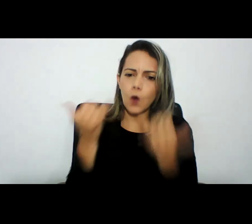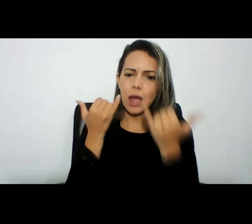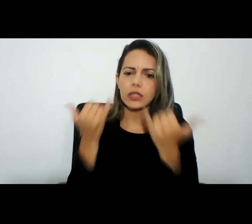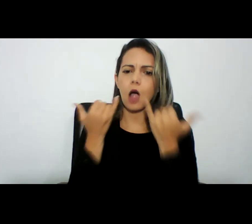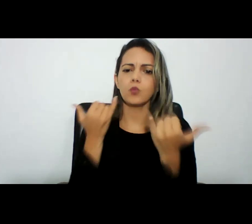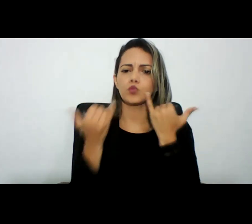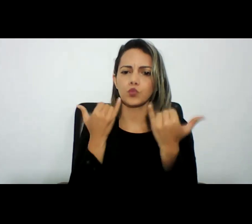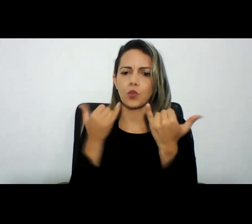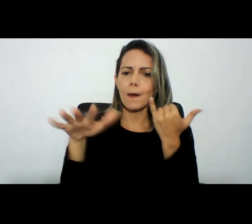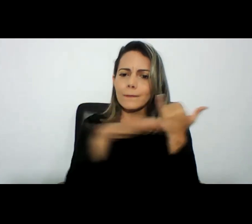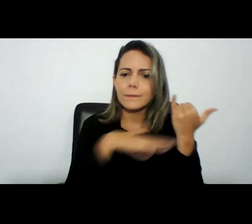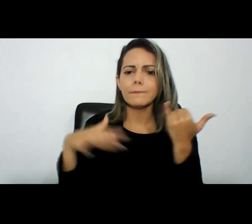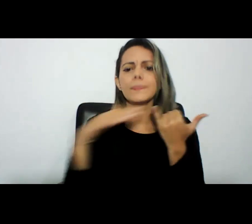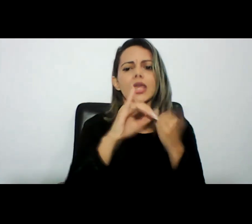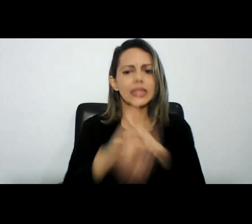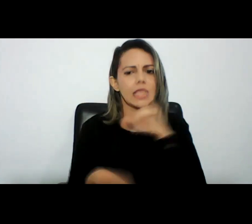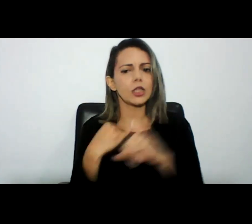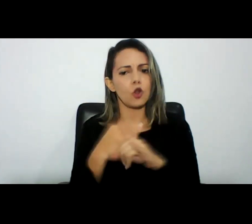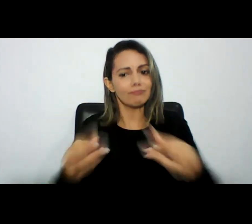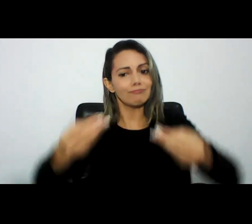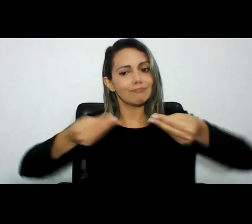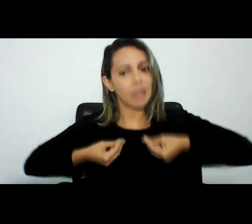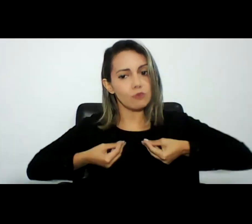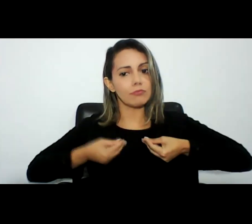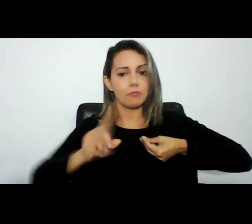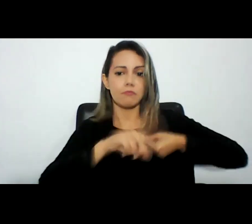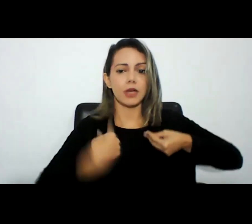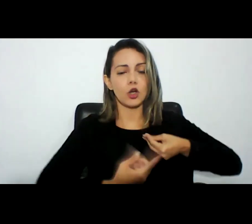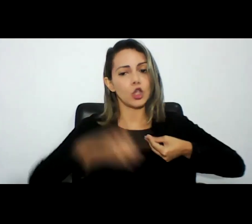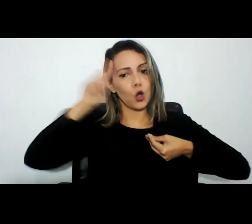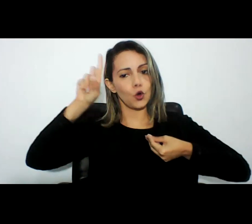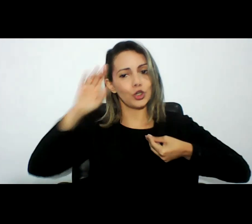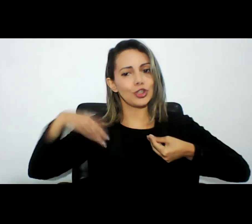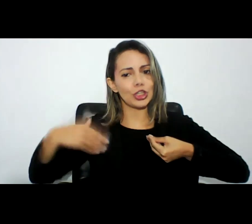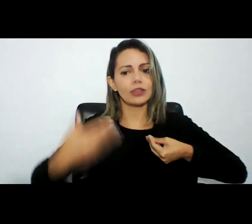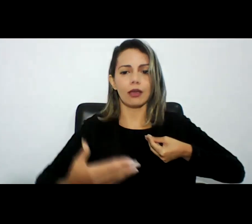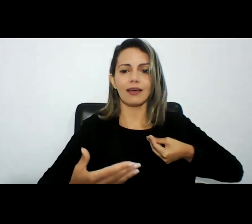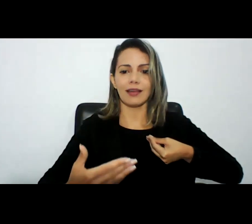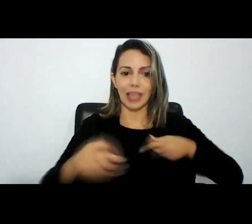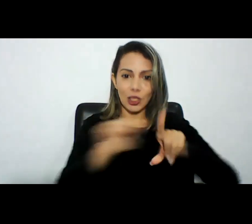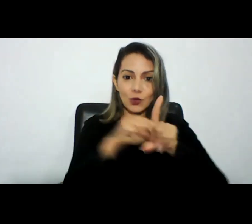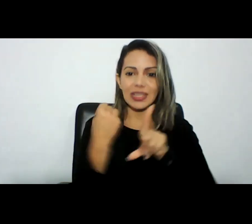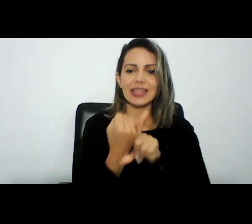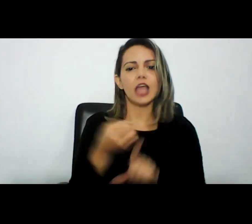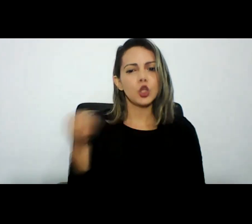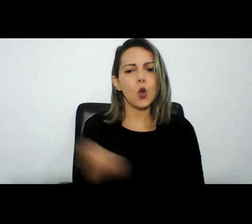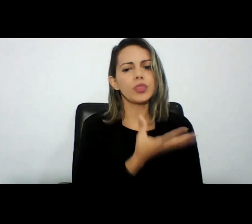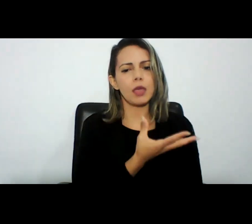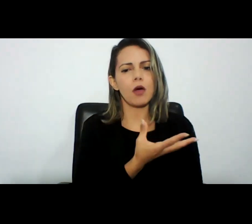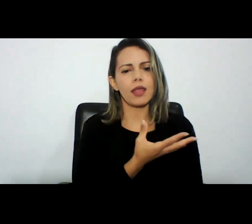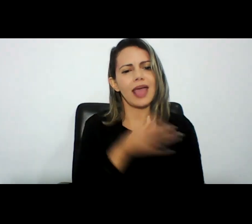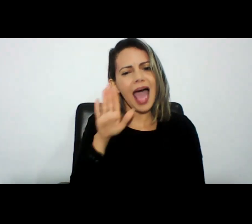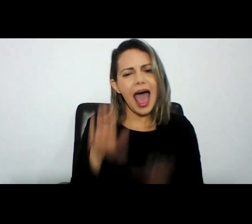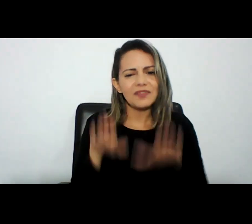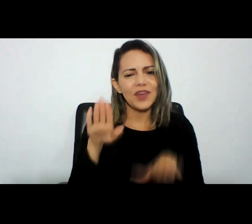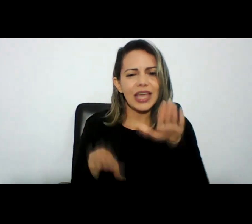meio tecnológico trouxe para a nossa rotina, essa sociedade contemporânea que em alguns momentos